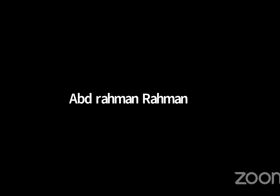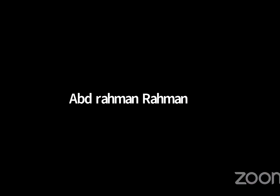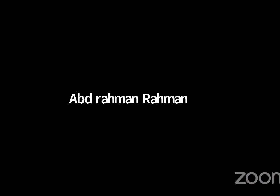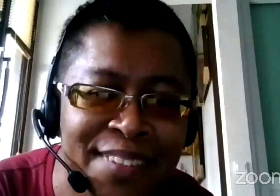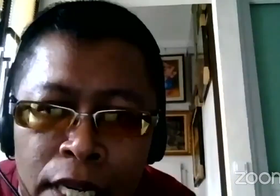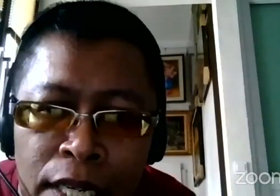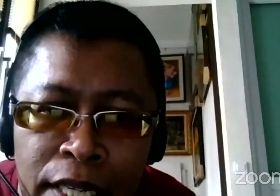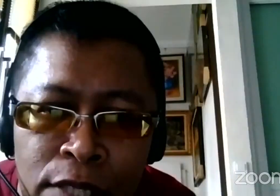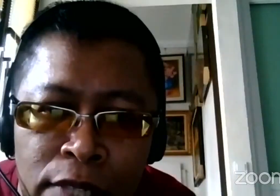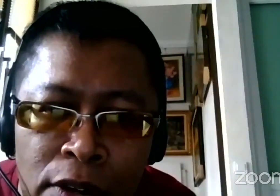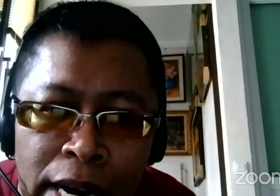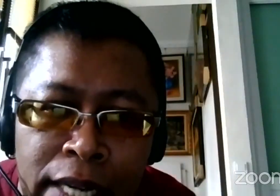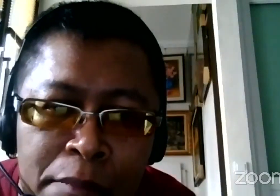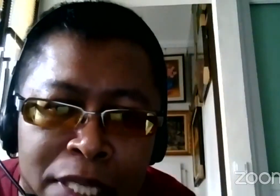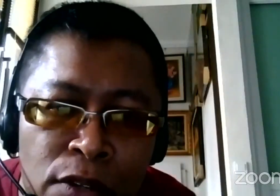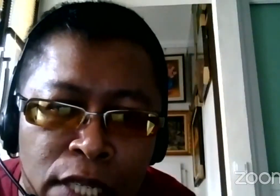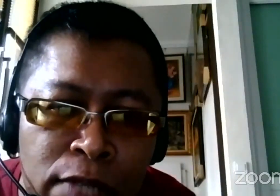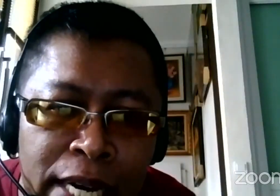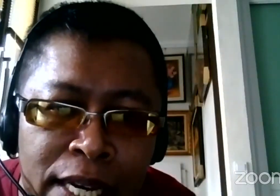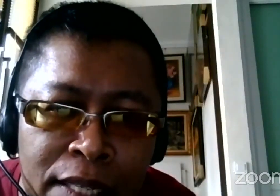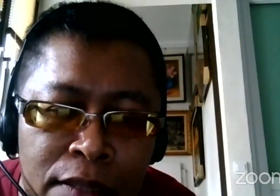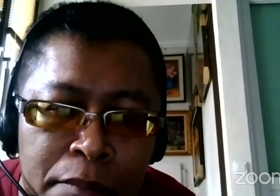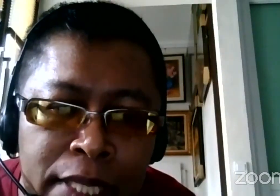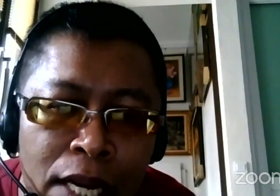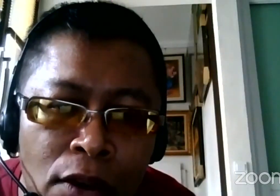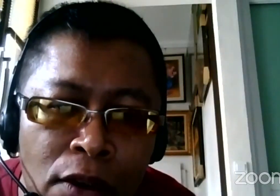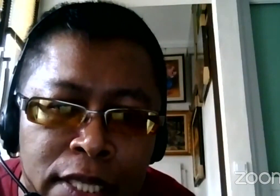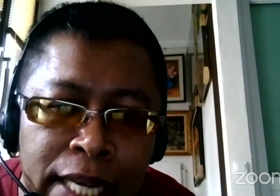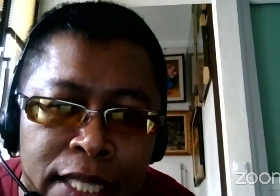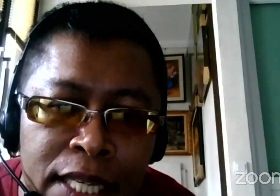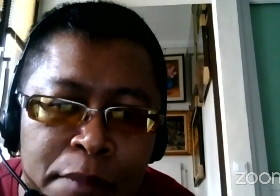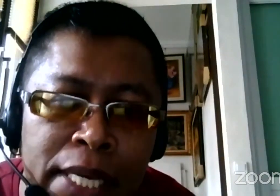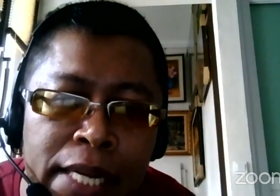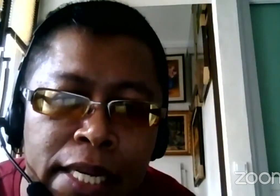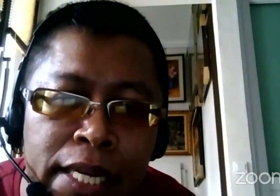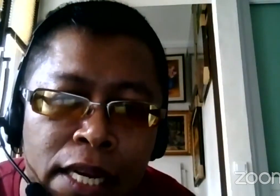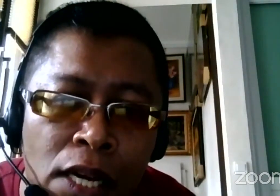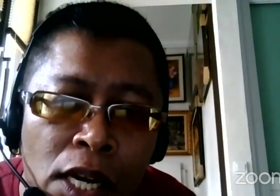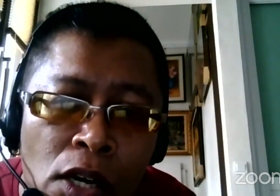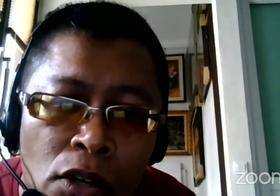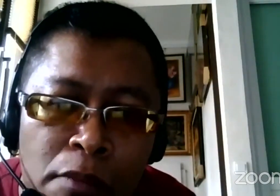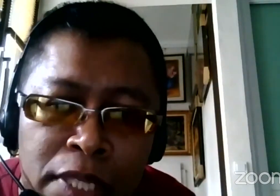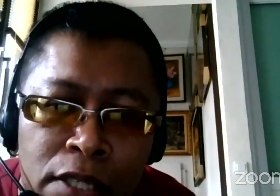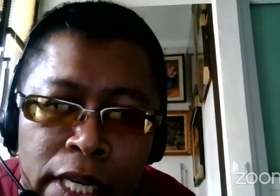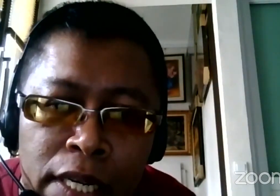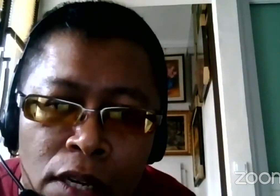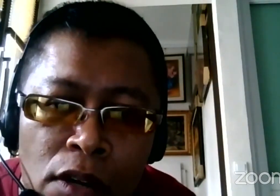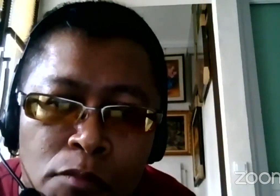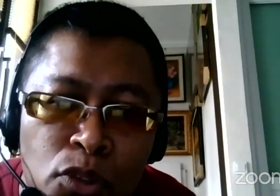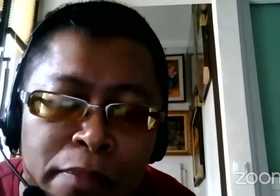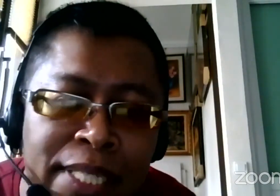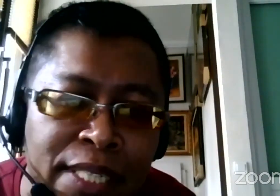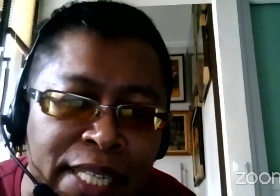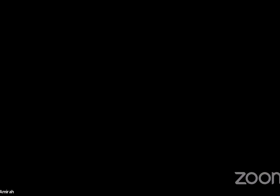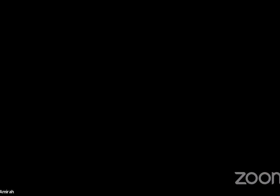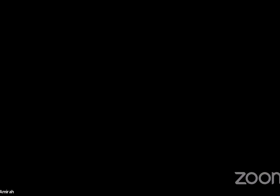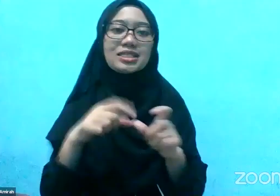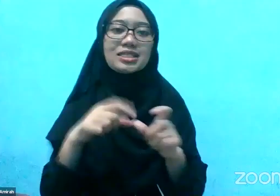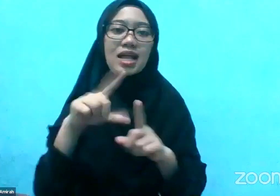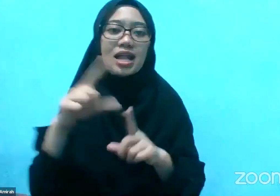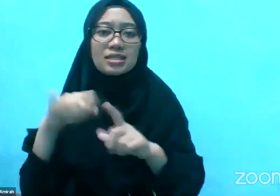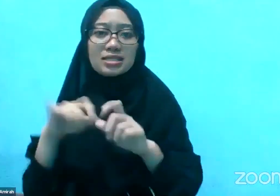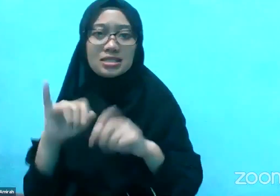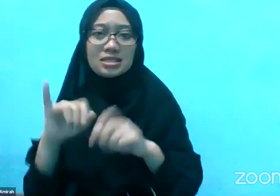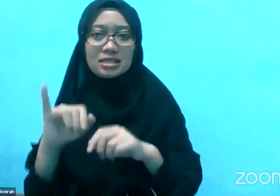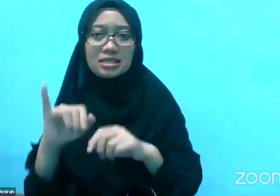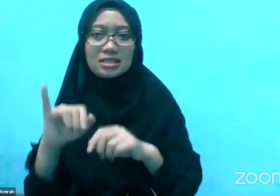Kita juga doain Mas Joni juga ya Bisa lolos seleksi Menjadi komisioner ombudsman katanya